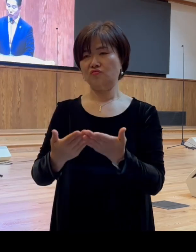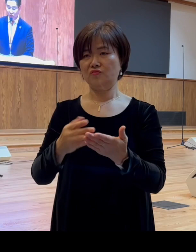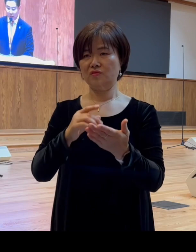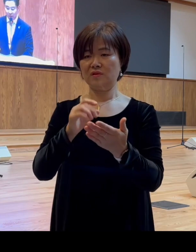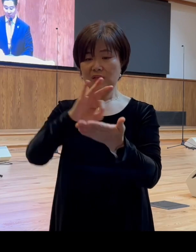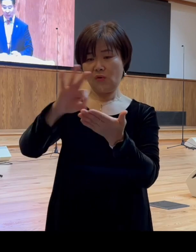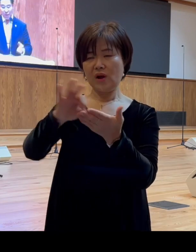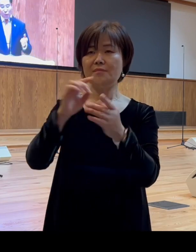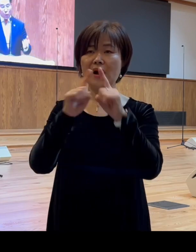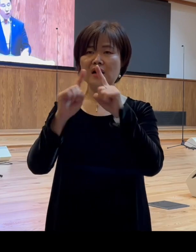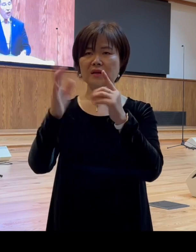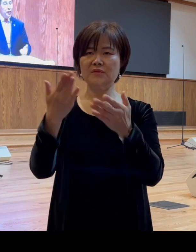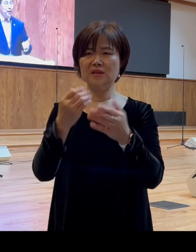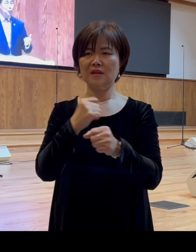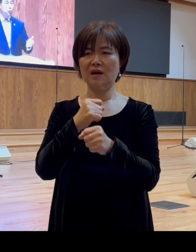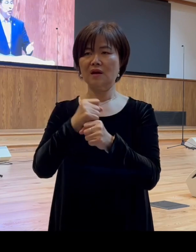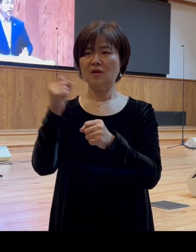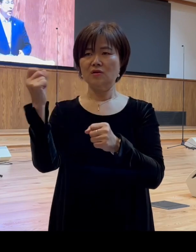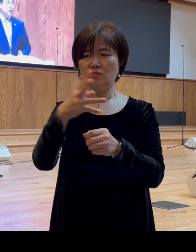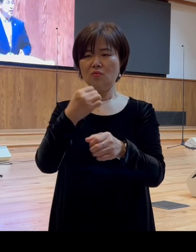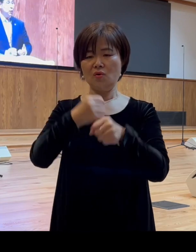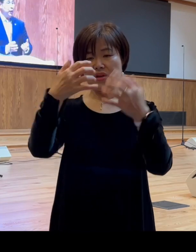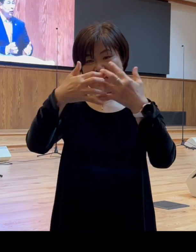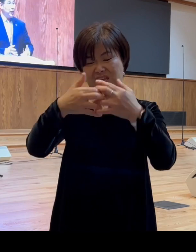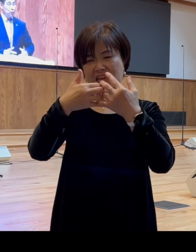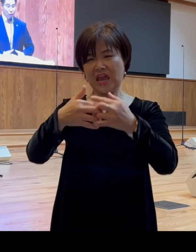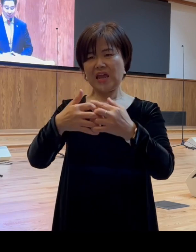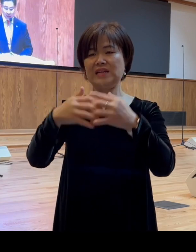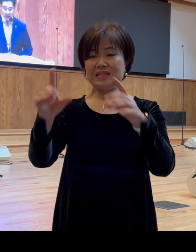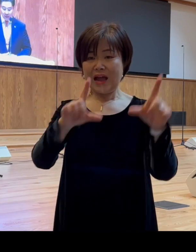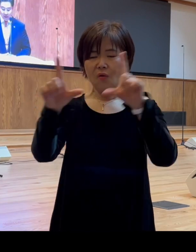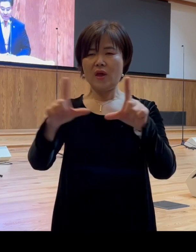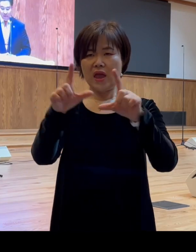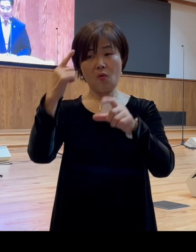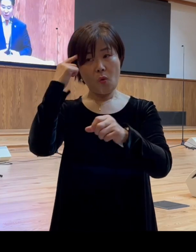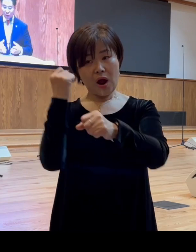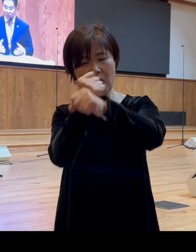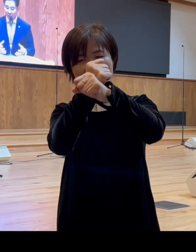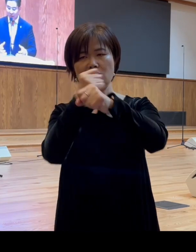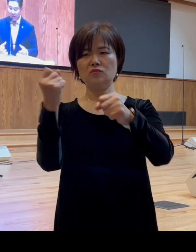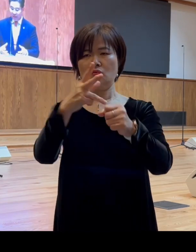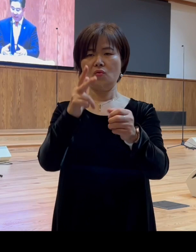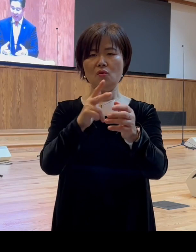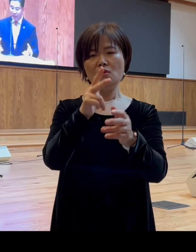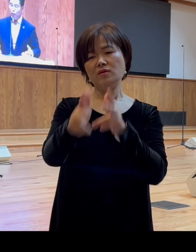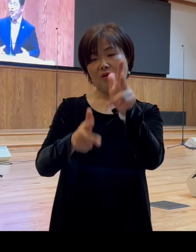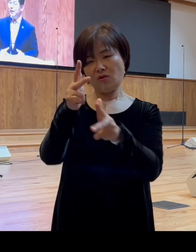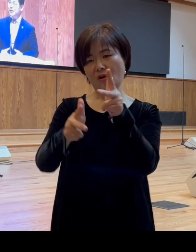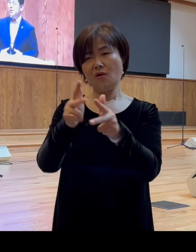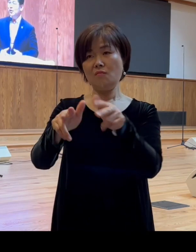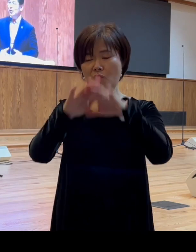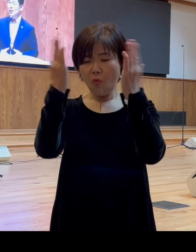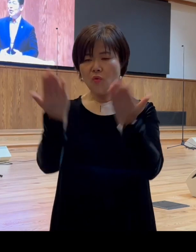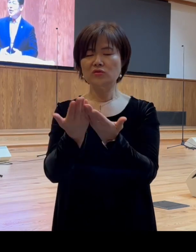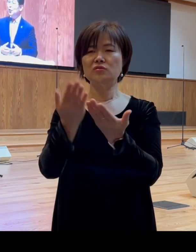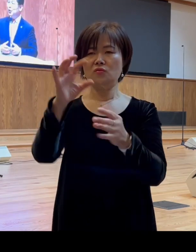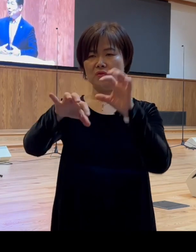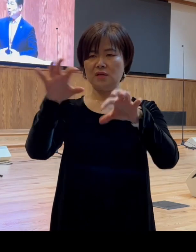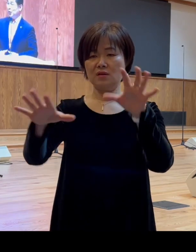공학이나 물리학, 사회과학 뿐만 아니라 경영학 등 다양한 분야에서 사용이 되고 있습니다